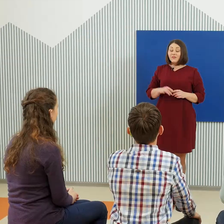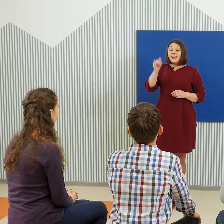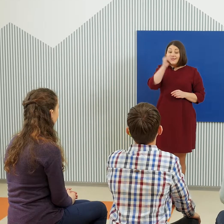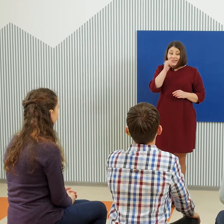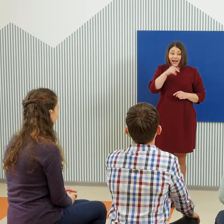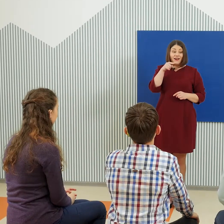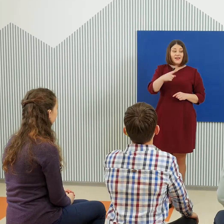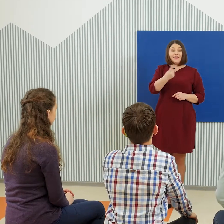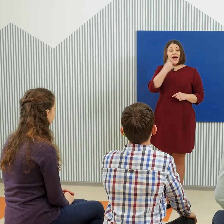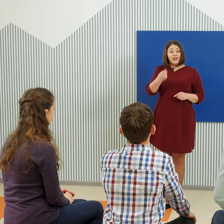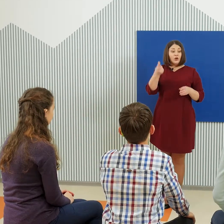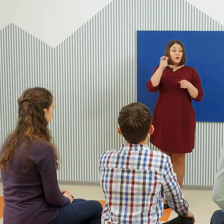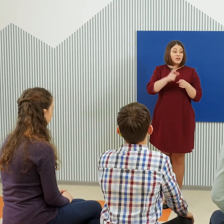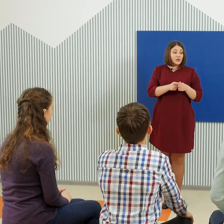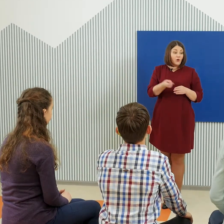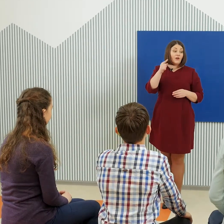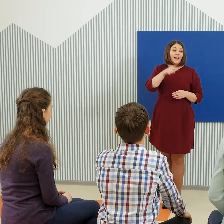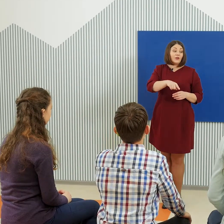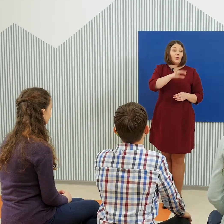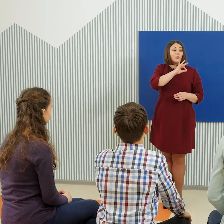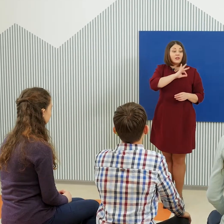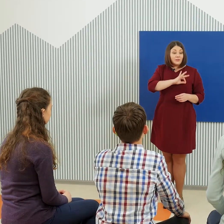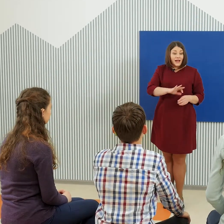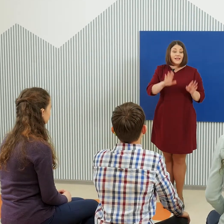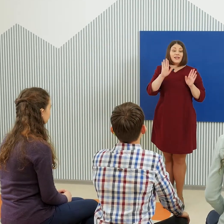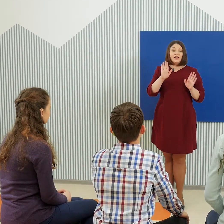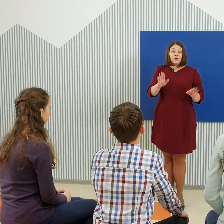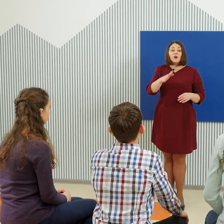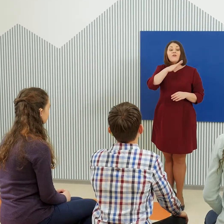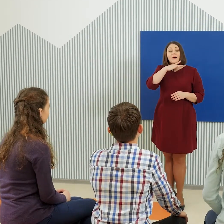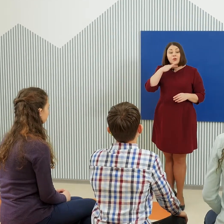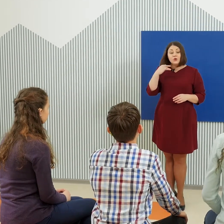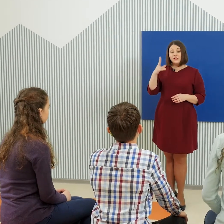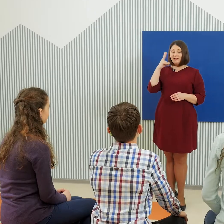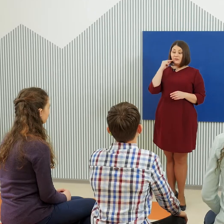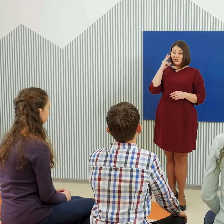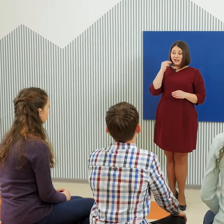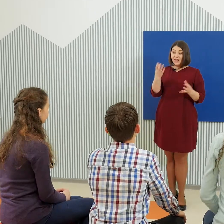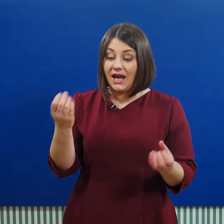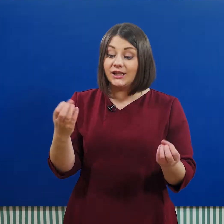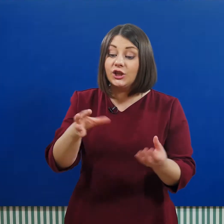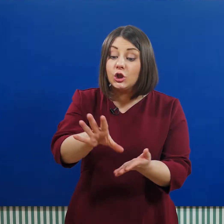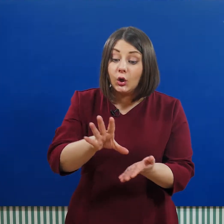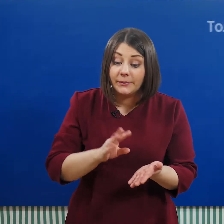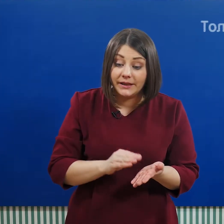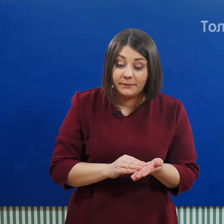Никак. Это одно из слов, которое употребляется только во множественном числе. Ещё, например,